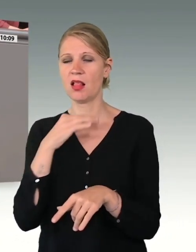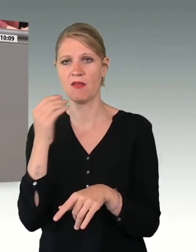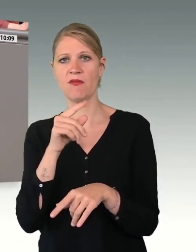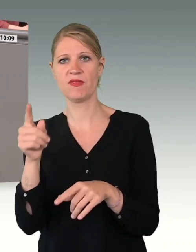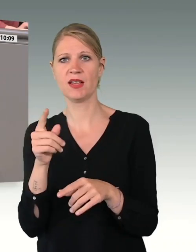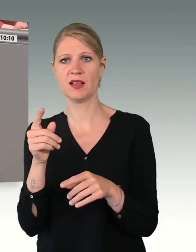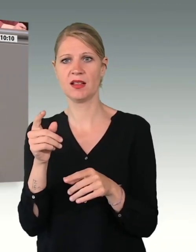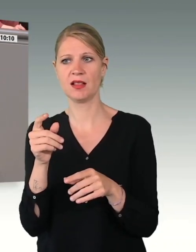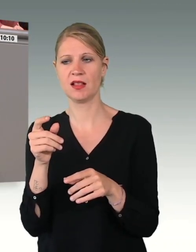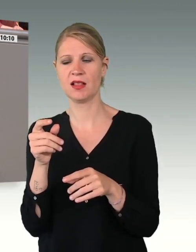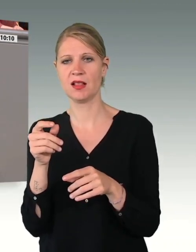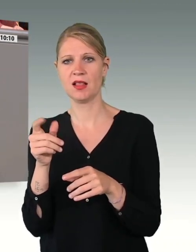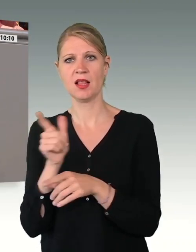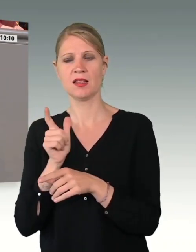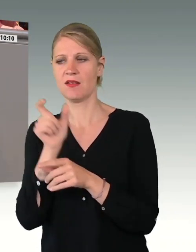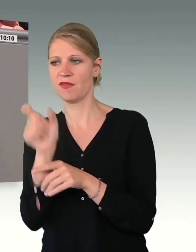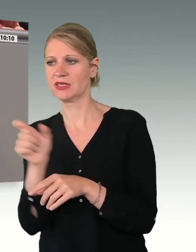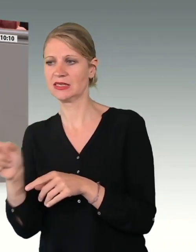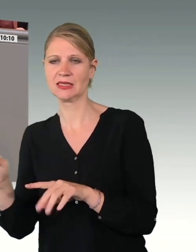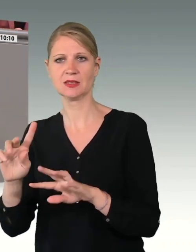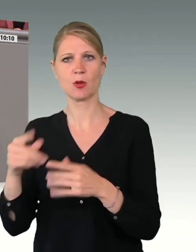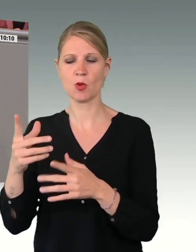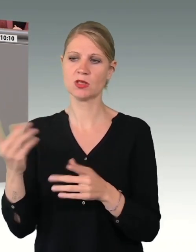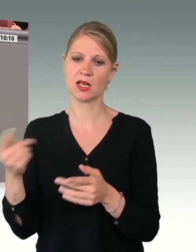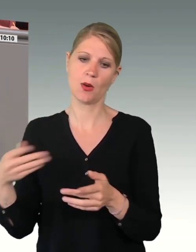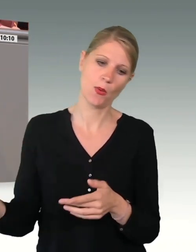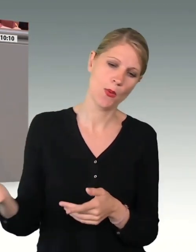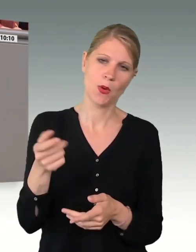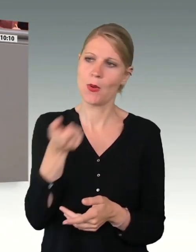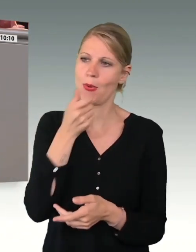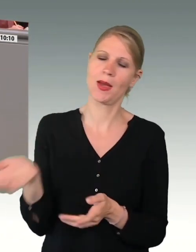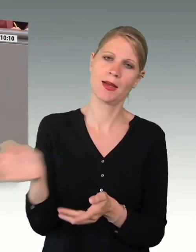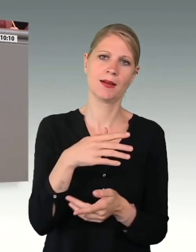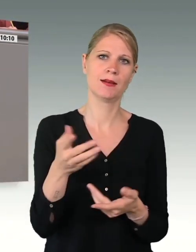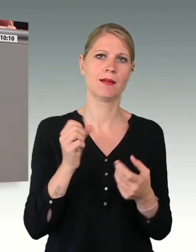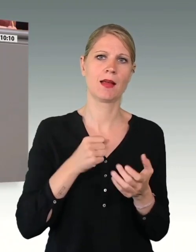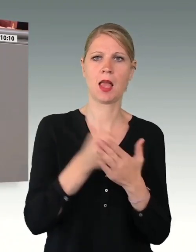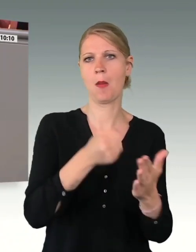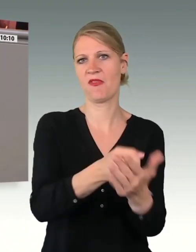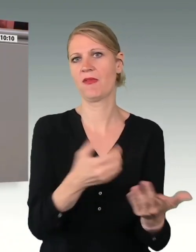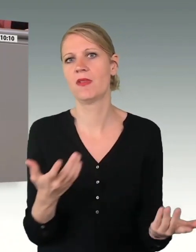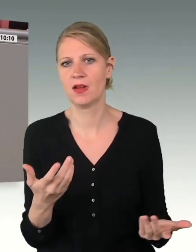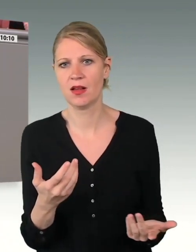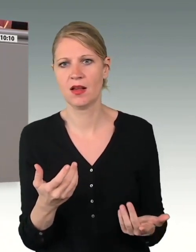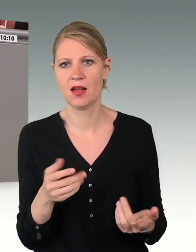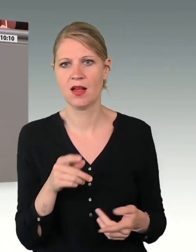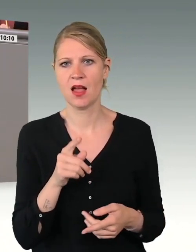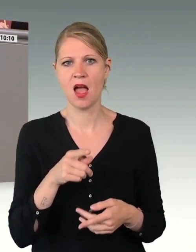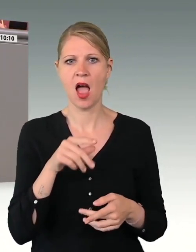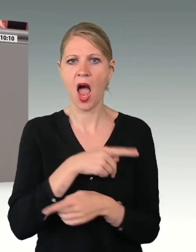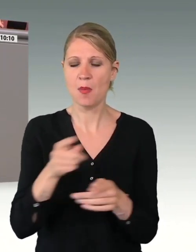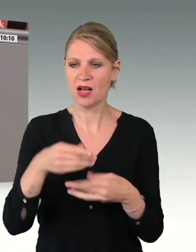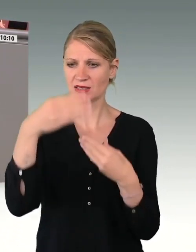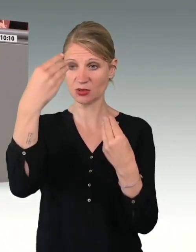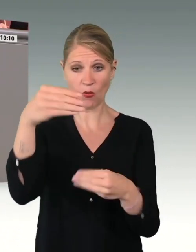Wir reden hier von mehreren Zehntausend. Doch die Software dafür, die diese Mammutaufgabe stemmen soll, stammt aus den